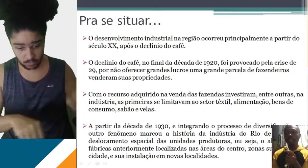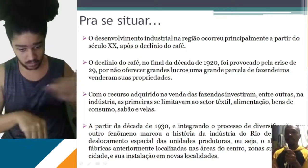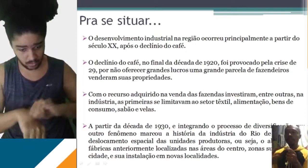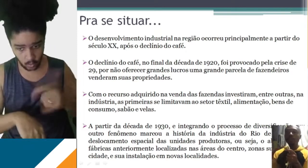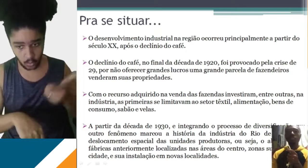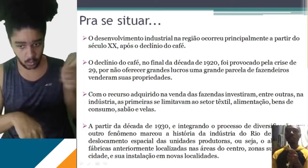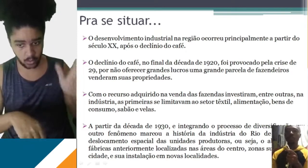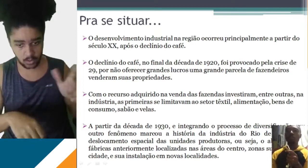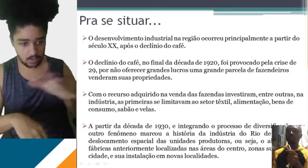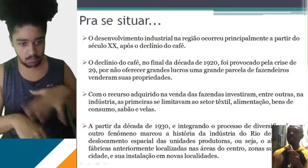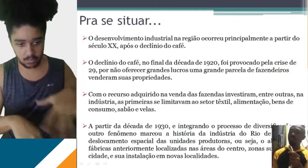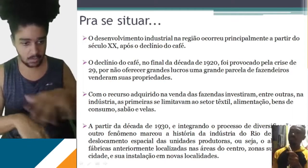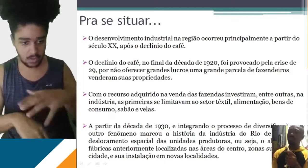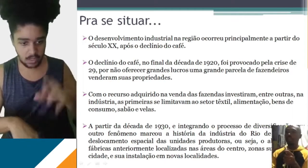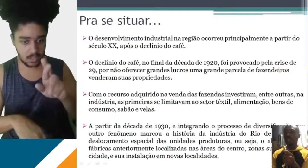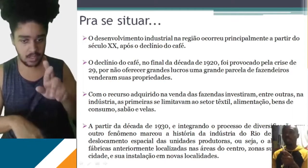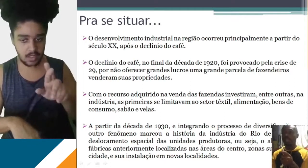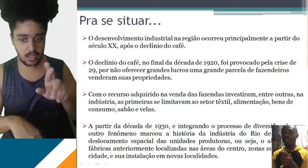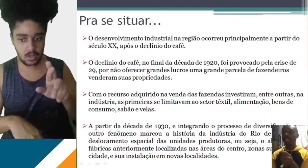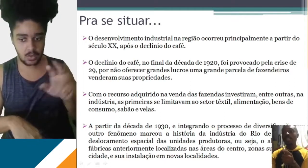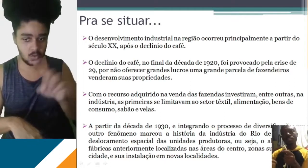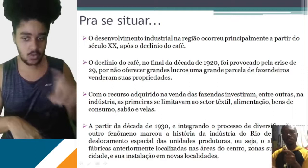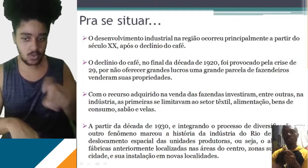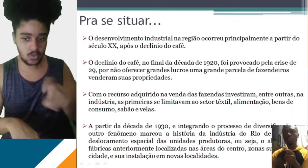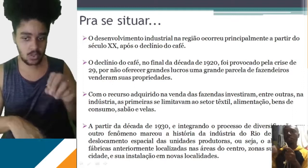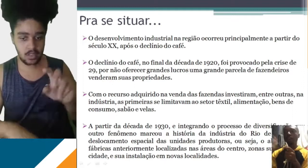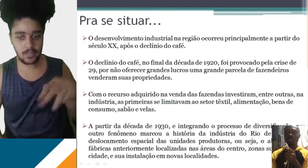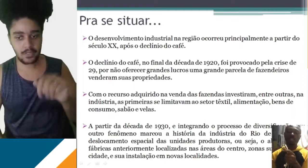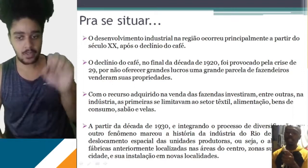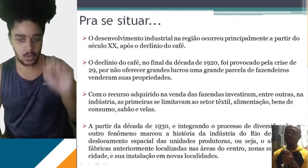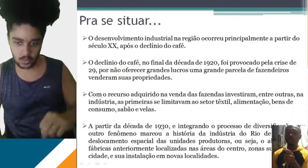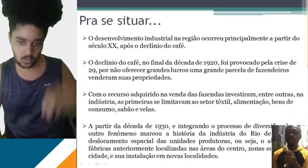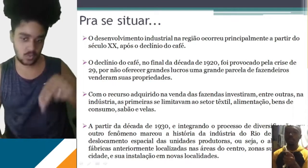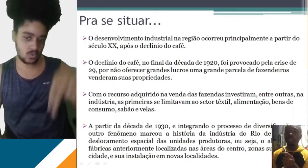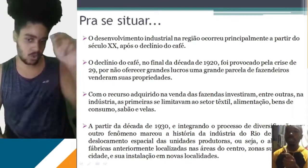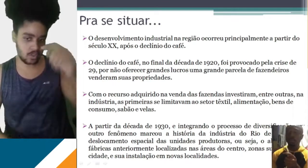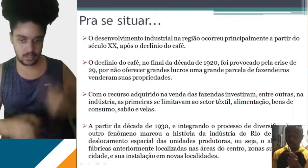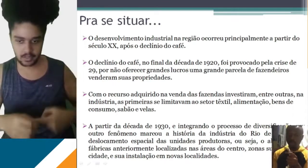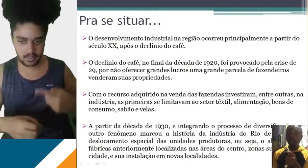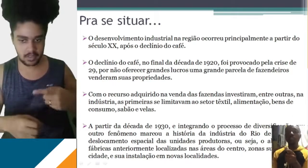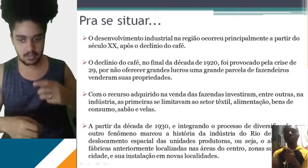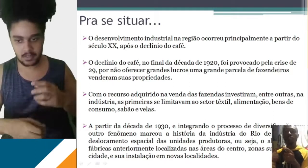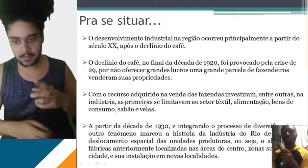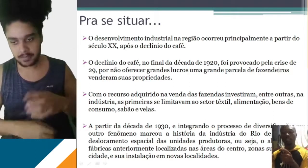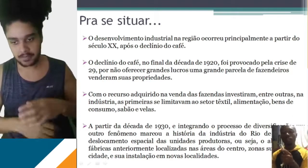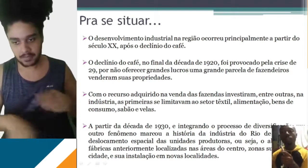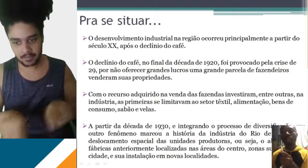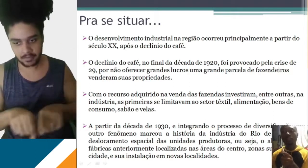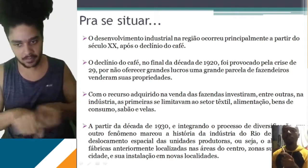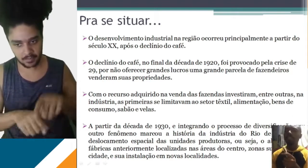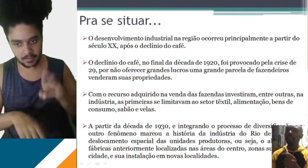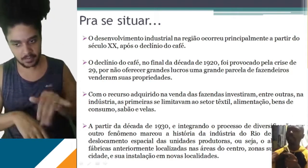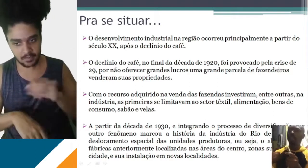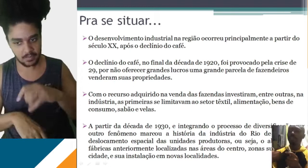primárias, para outras regiões, como Zona Sul, Zona Norte da cidade. E essas outras novas localidades que eu aponto aqui no texto seriam a Baixada